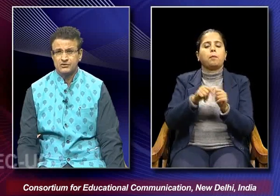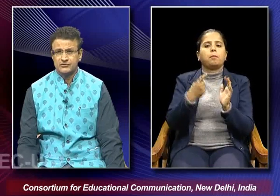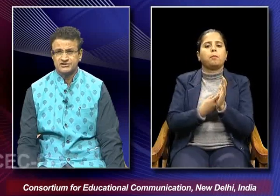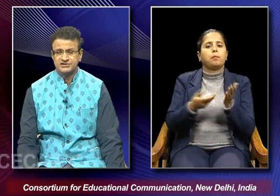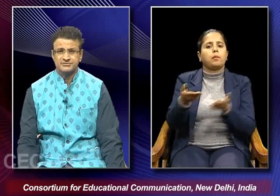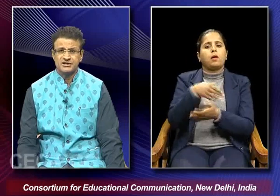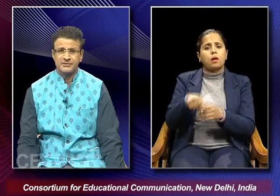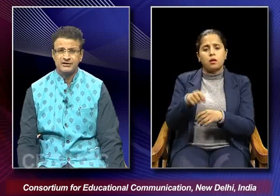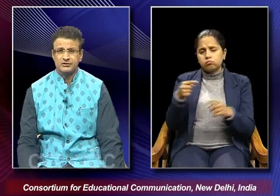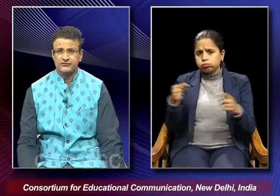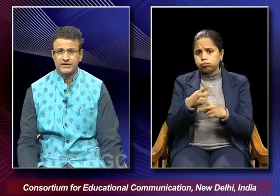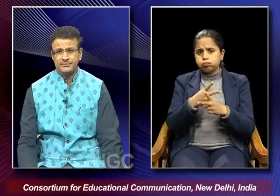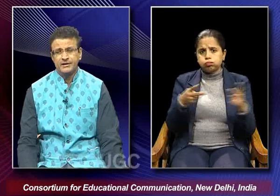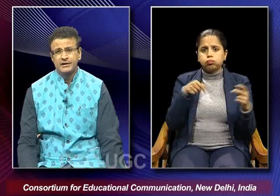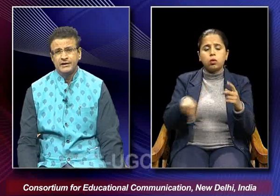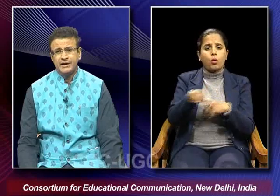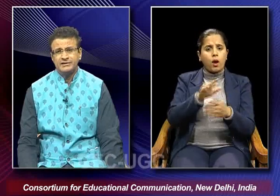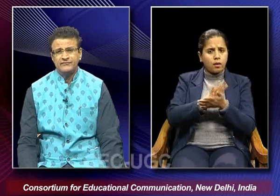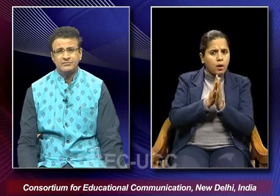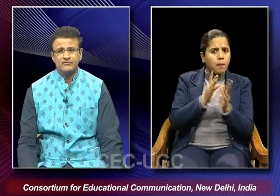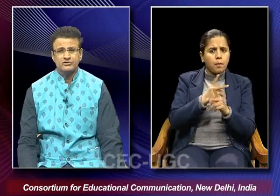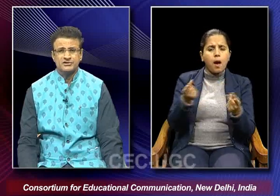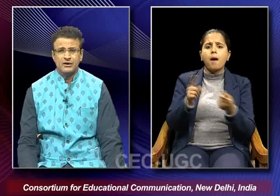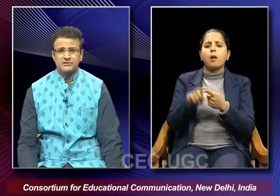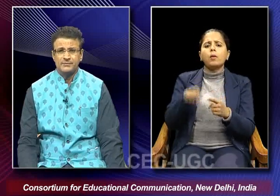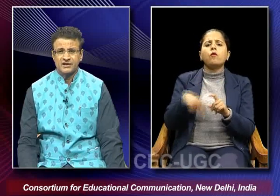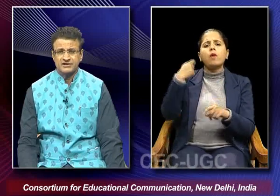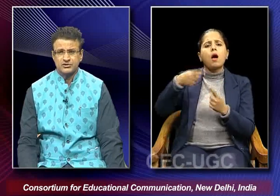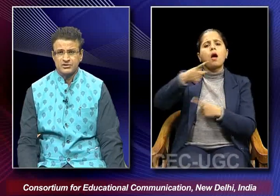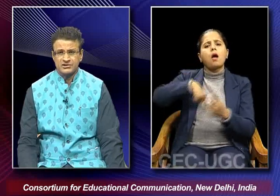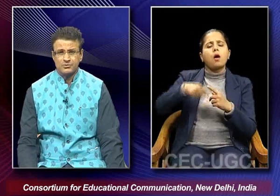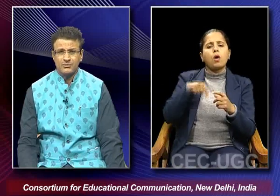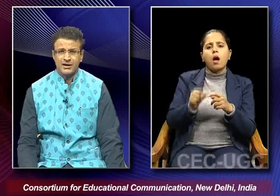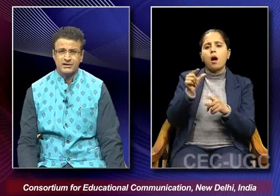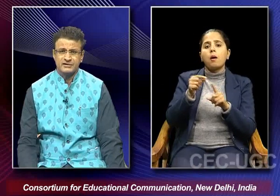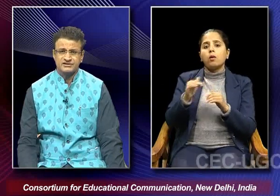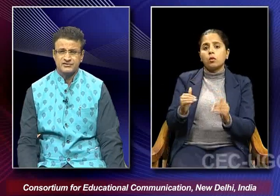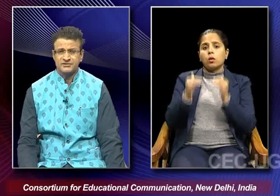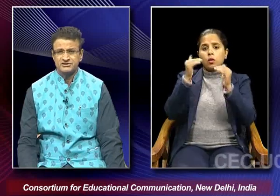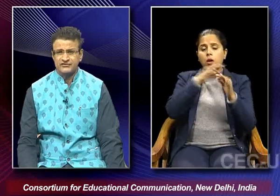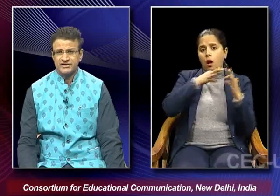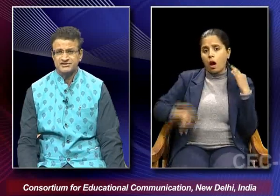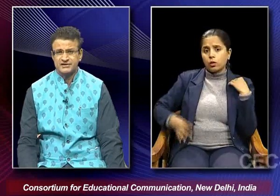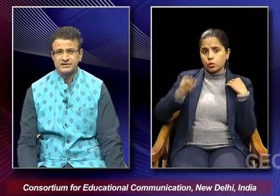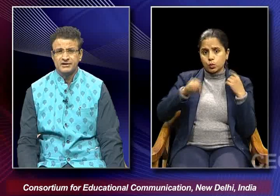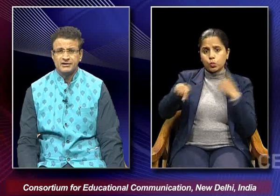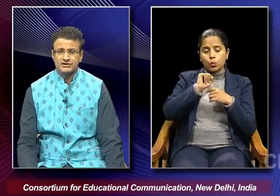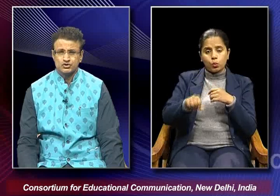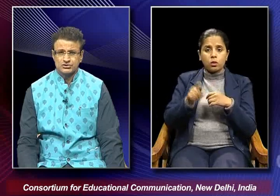the controversial subject matter of rape and the film revolves around the upper caste lawyer dilip kumar his feminist fiance